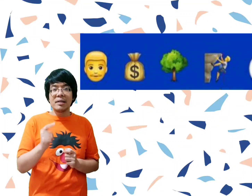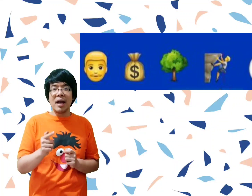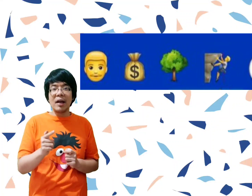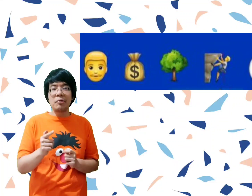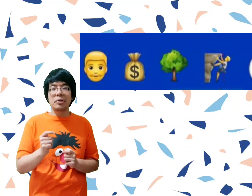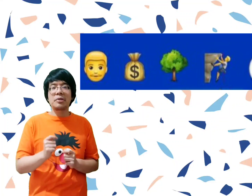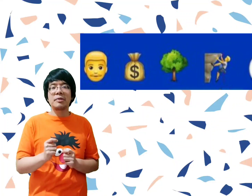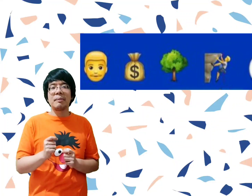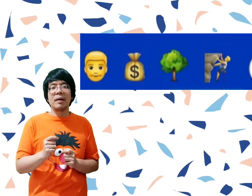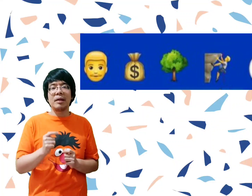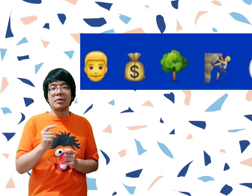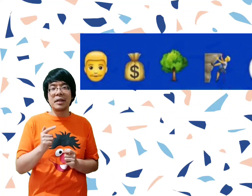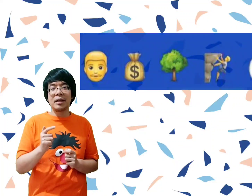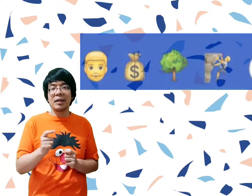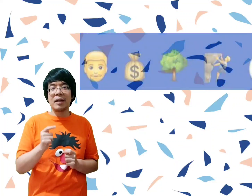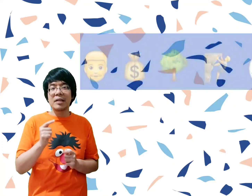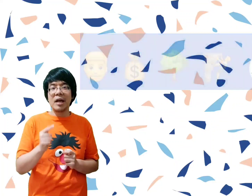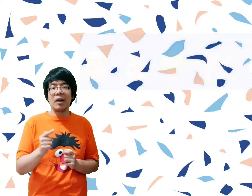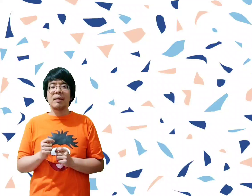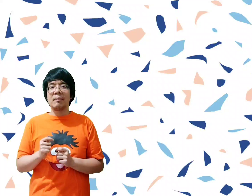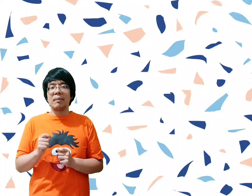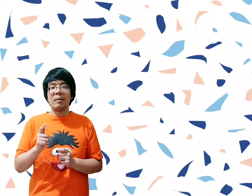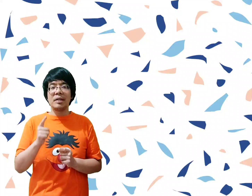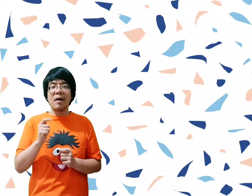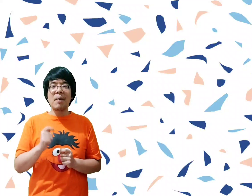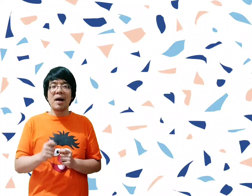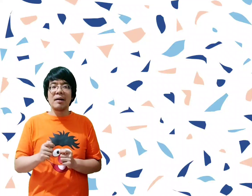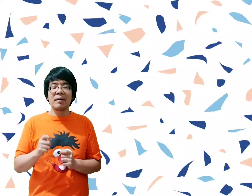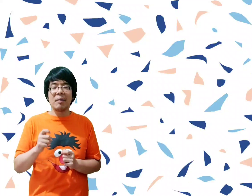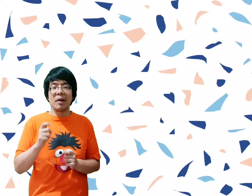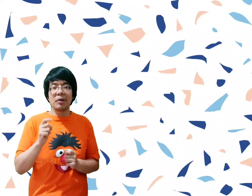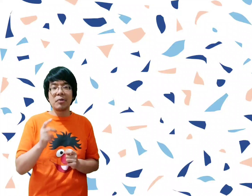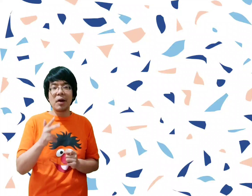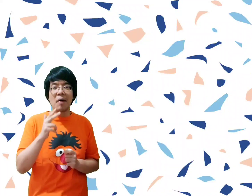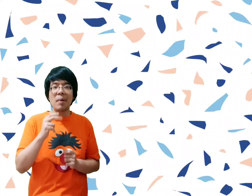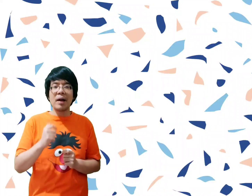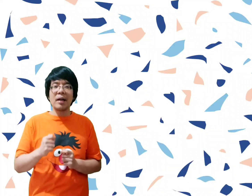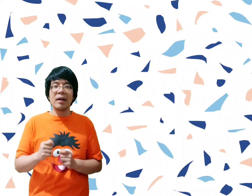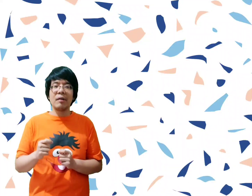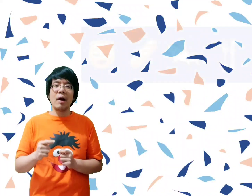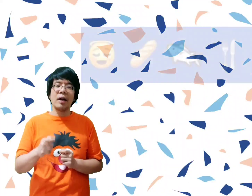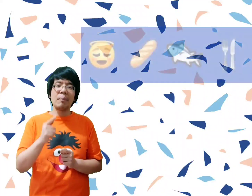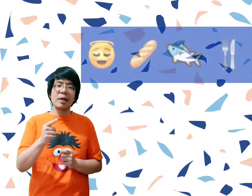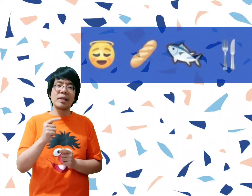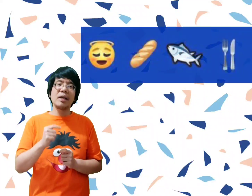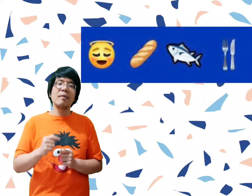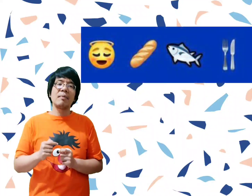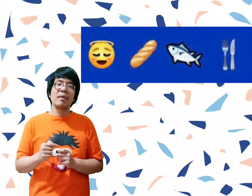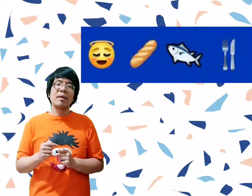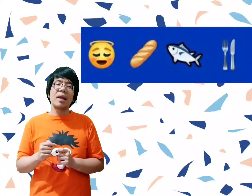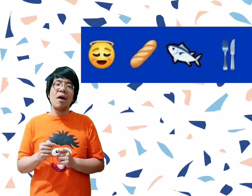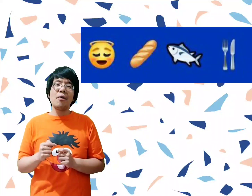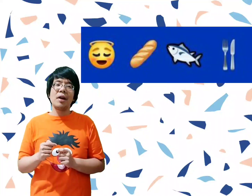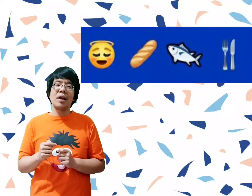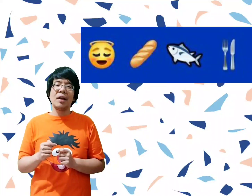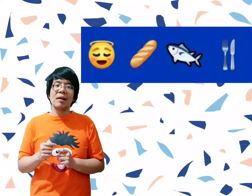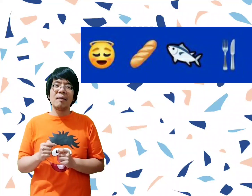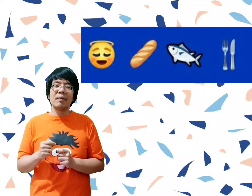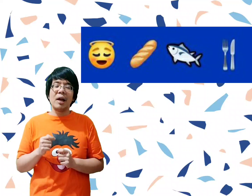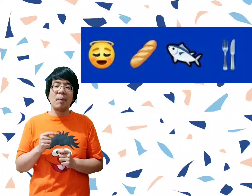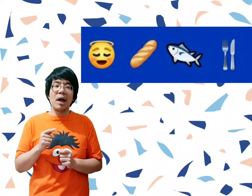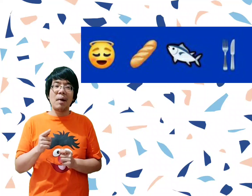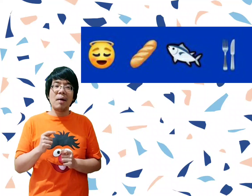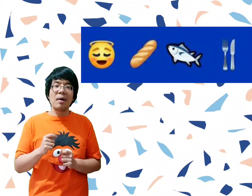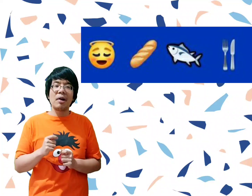Sakeus. Atau cerita tentang Sakeus. Ini masih gampang. Yang berikutnya juga gampang nih. Wah, ini pasti tahu ini.